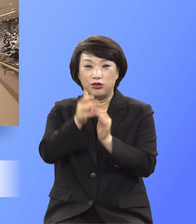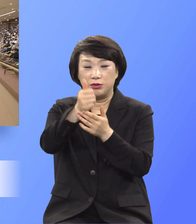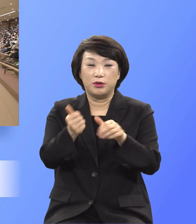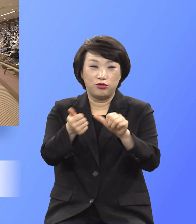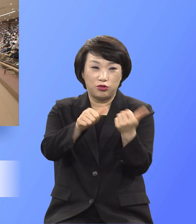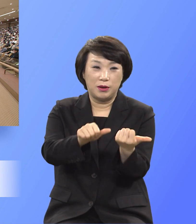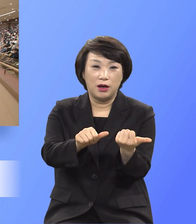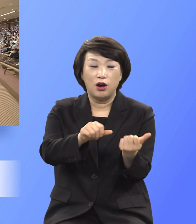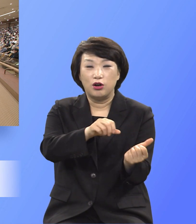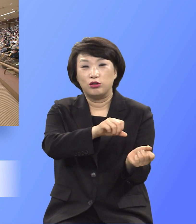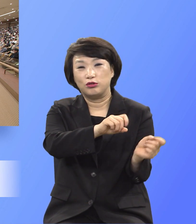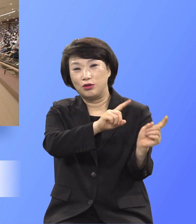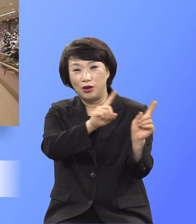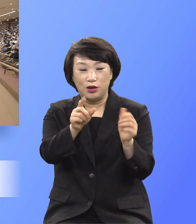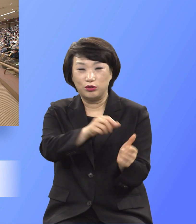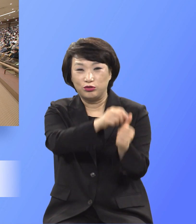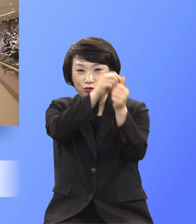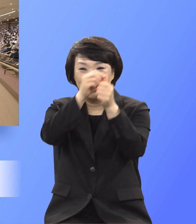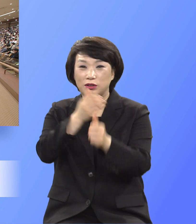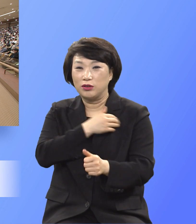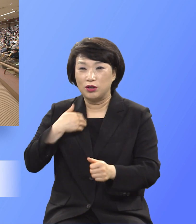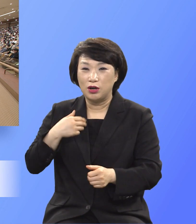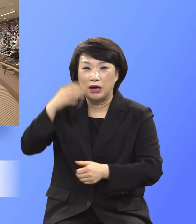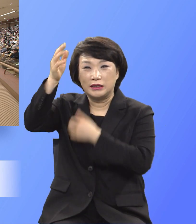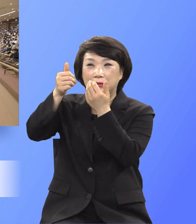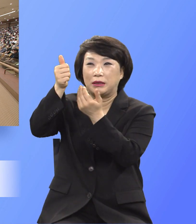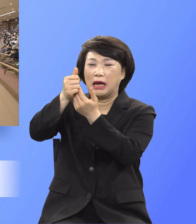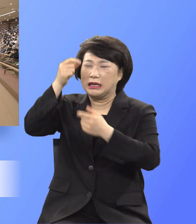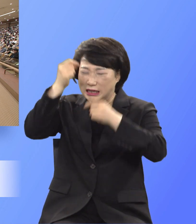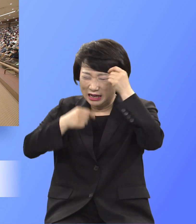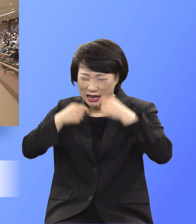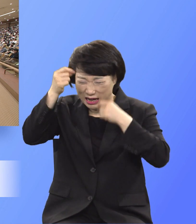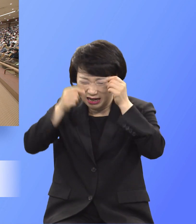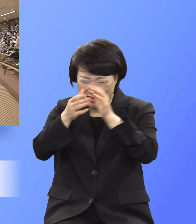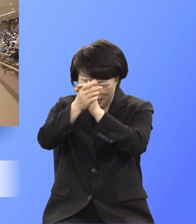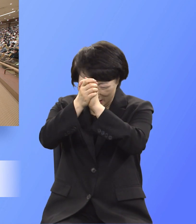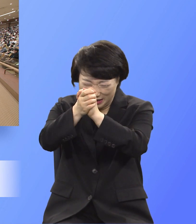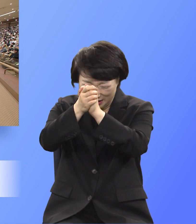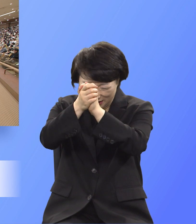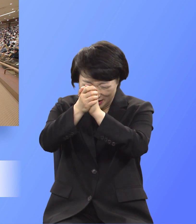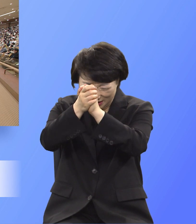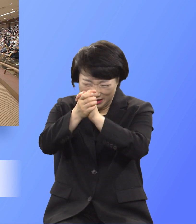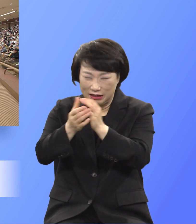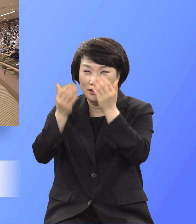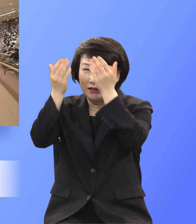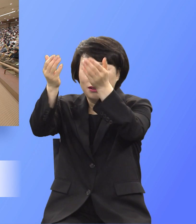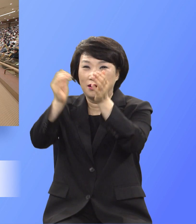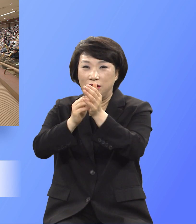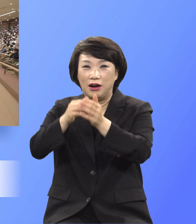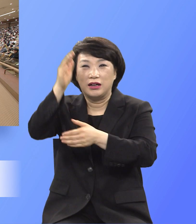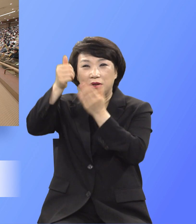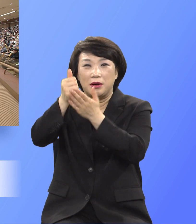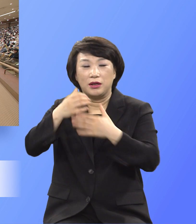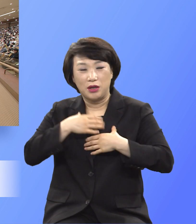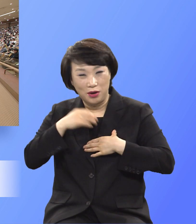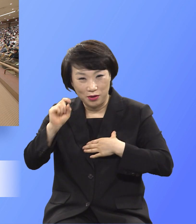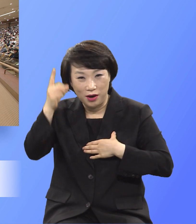구원하시리에게 심한 통곡과 눈물로 간구와 소원을 올렸고 그의 경애하심을 인하여 들으심을